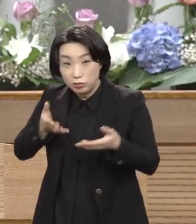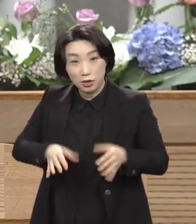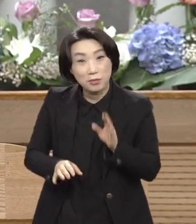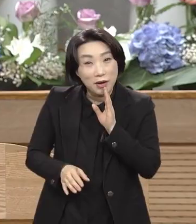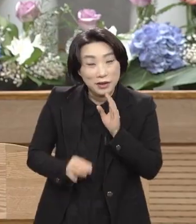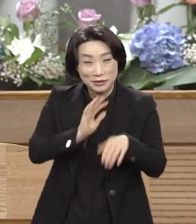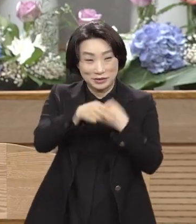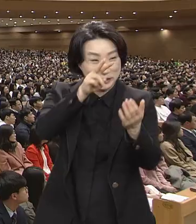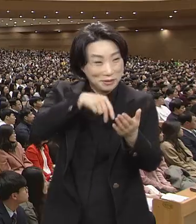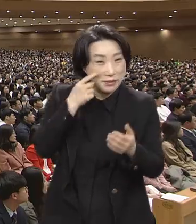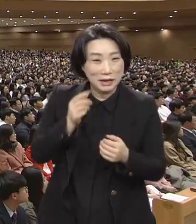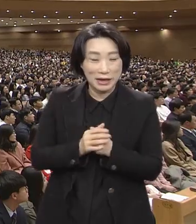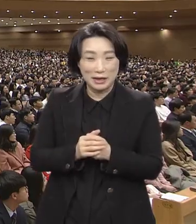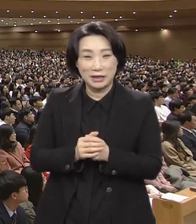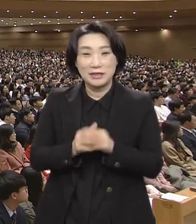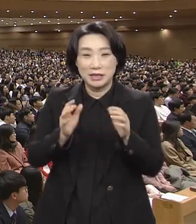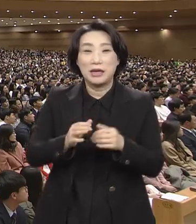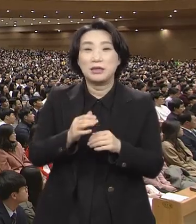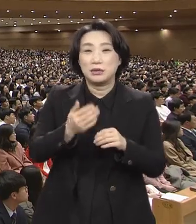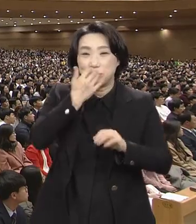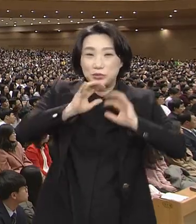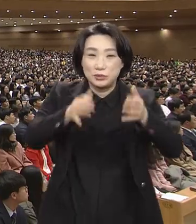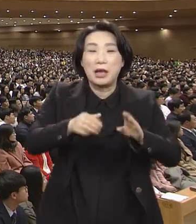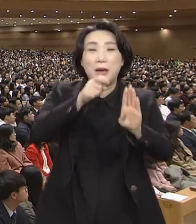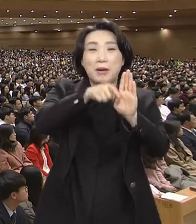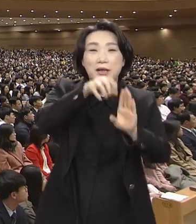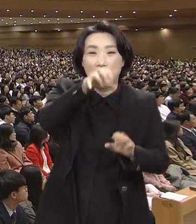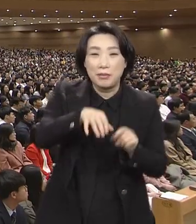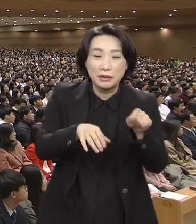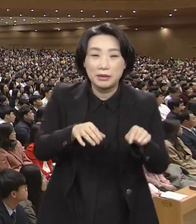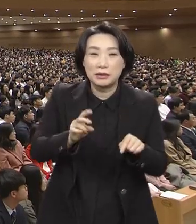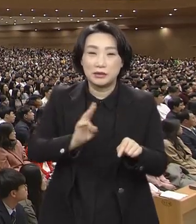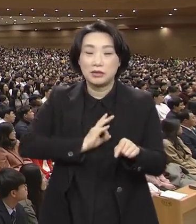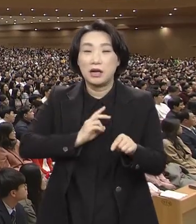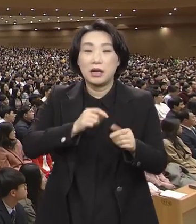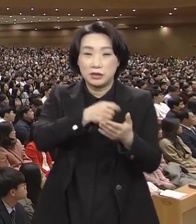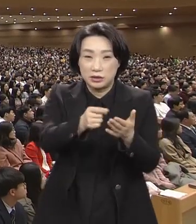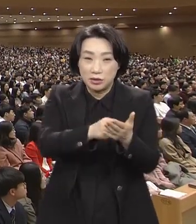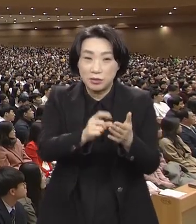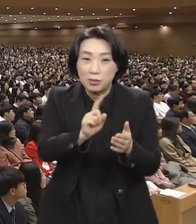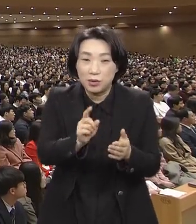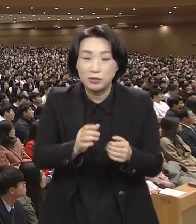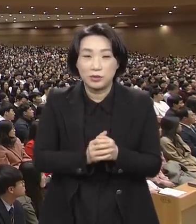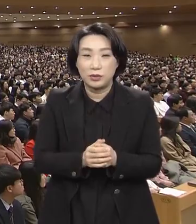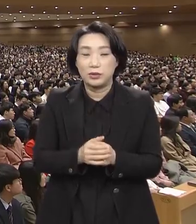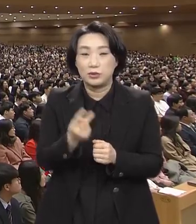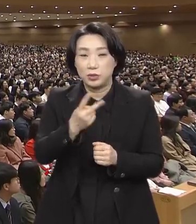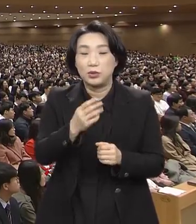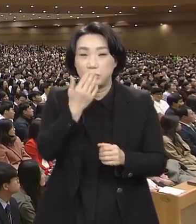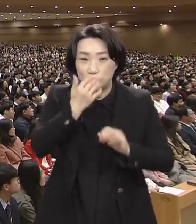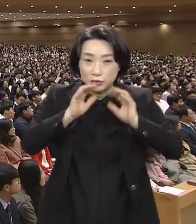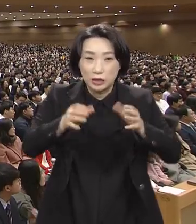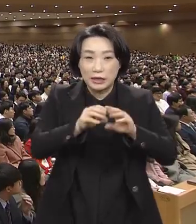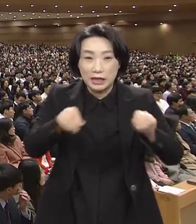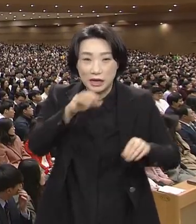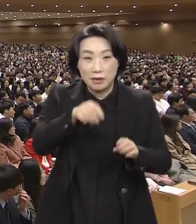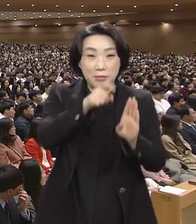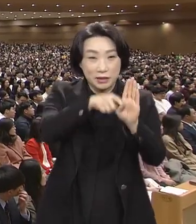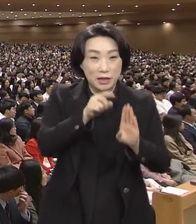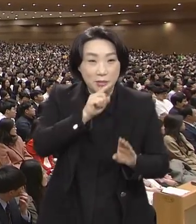가로대 유대 베들레엠이 오니 이는 선지자로 이렇게 기록된 바 또 유대 땅 베들레엠아 너는 유대 고울 중에